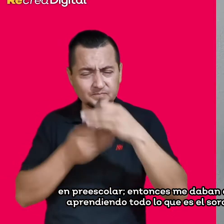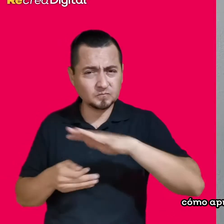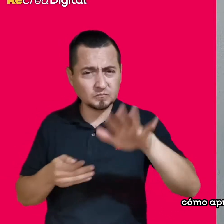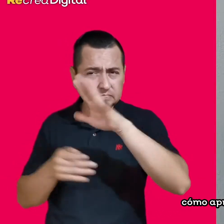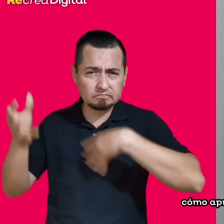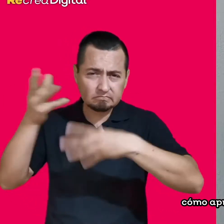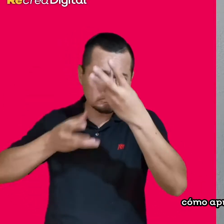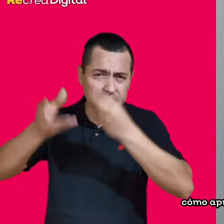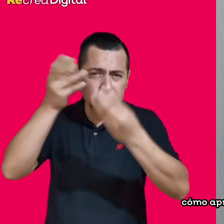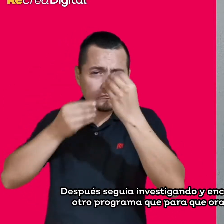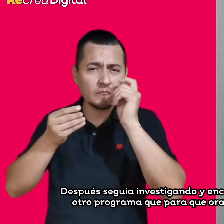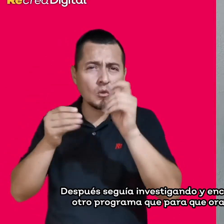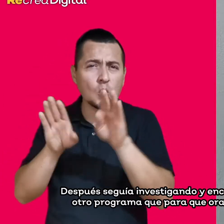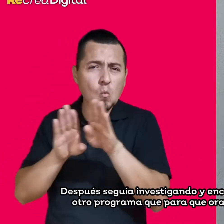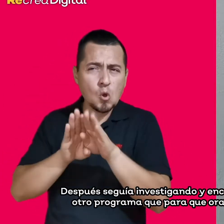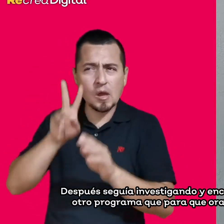cómo aprende.